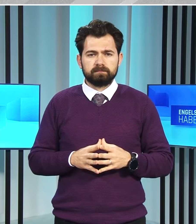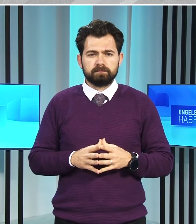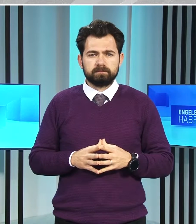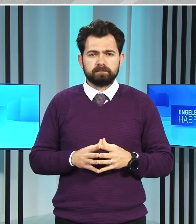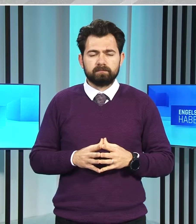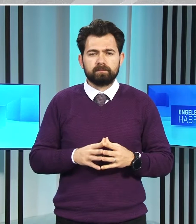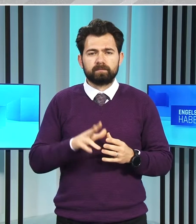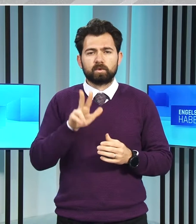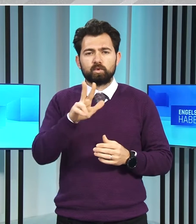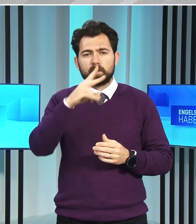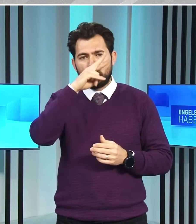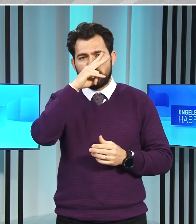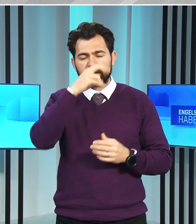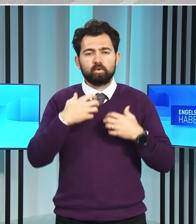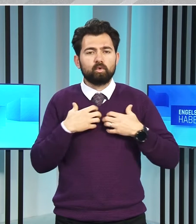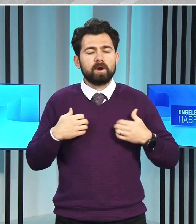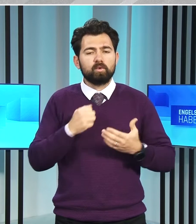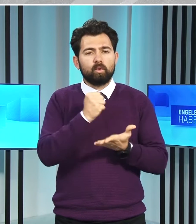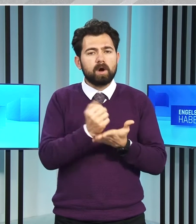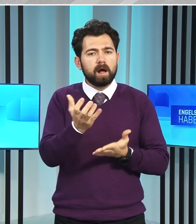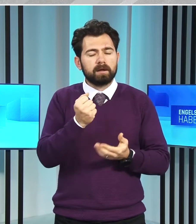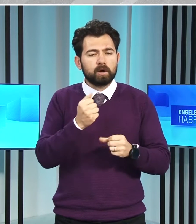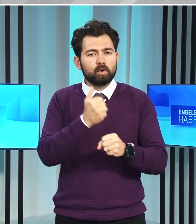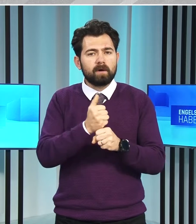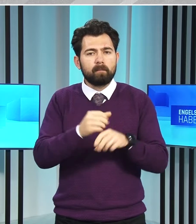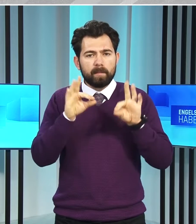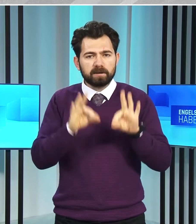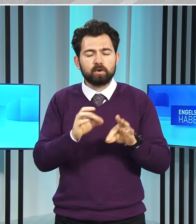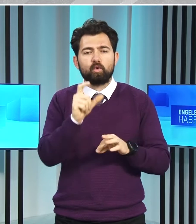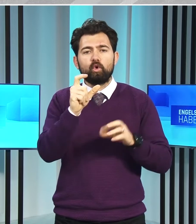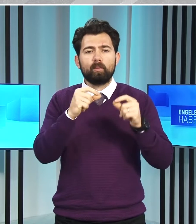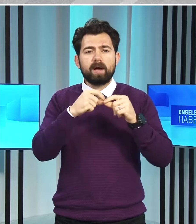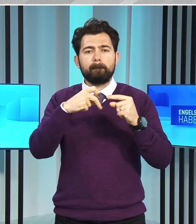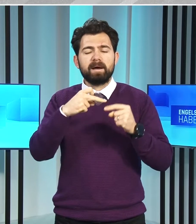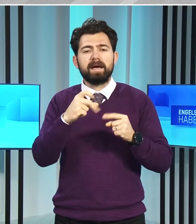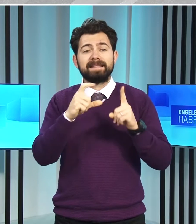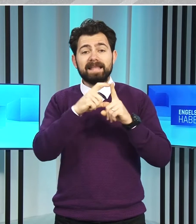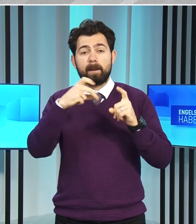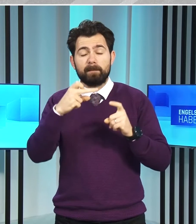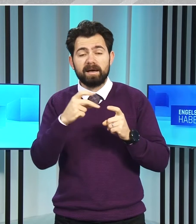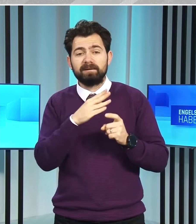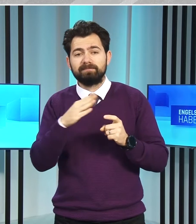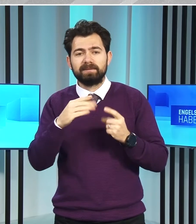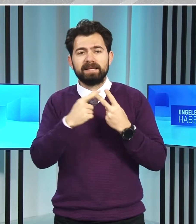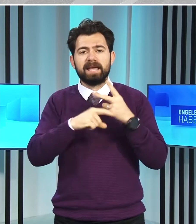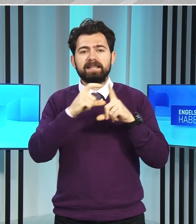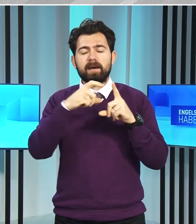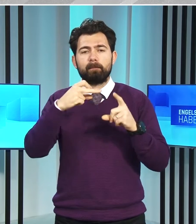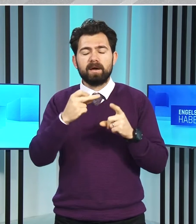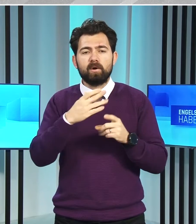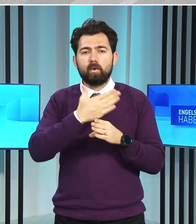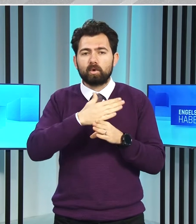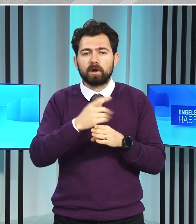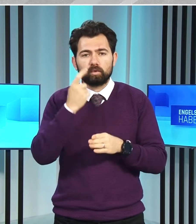3 Mart'ta güven oyu alarak göreve başlayan UBP-DP-YDP koalisyon